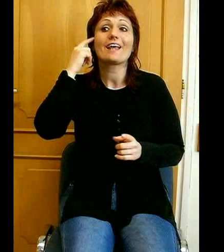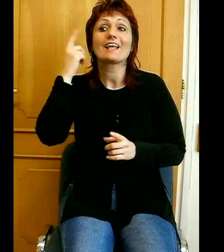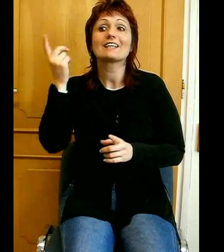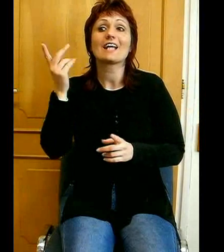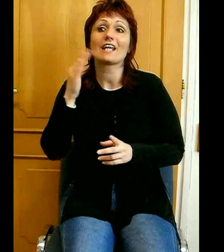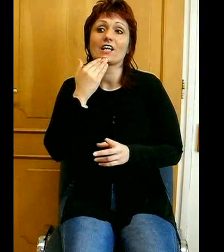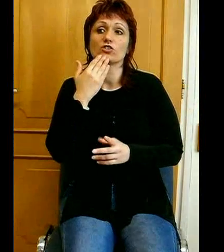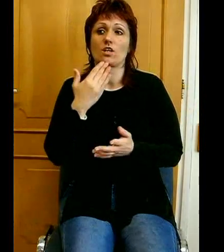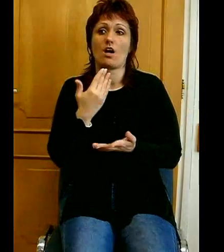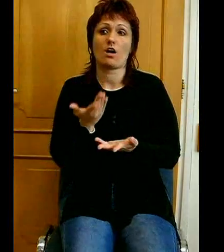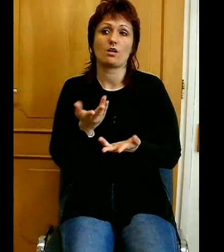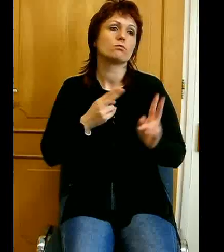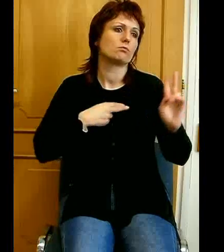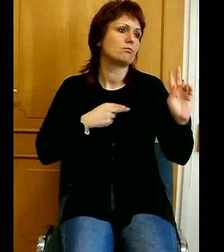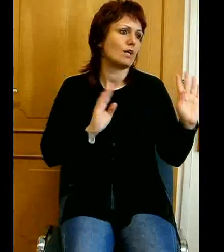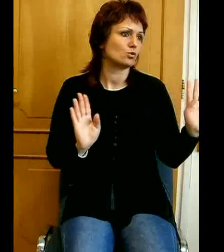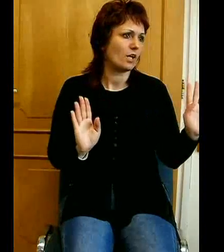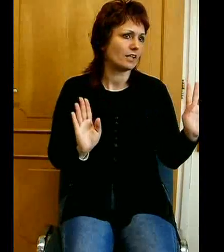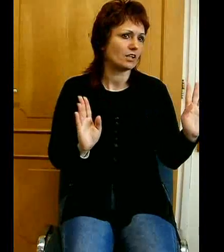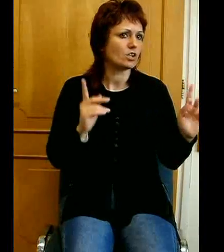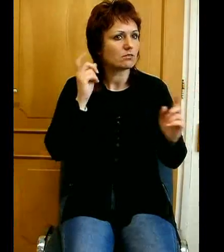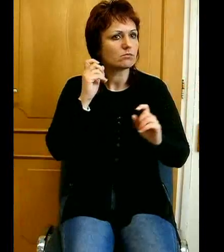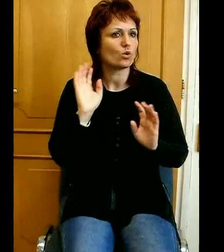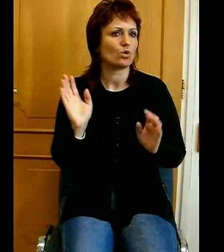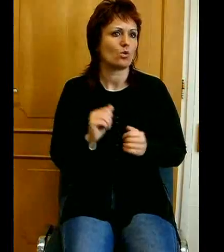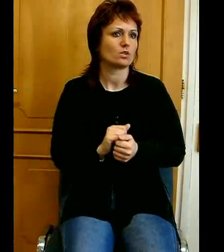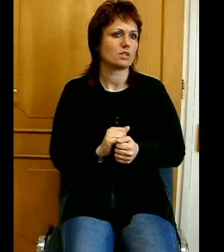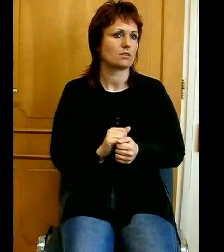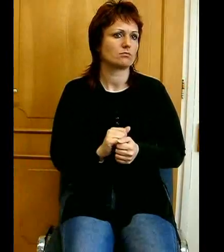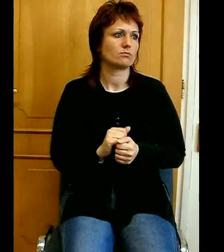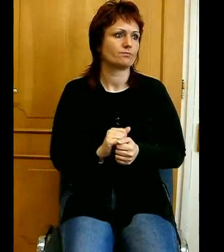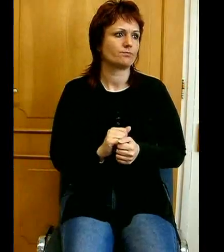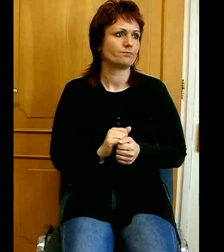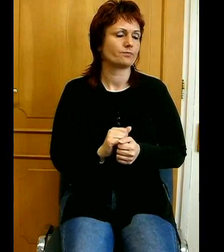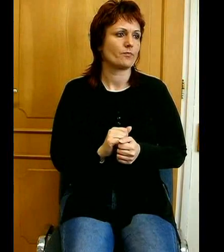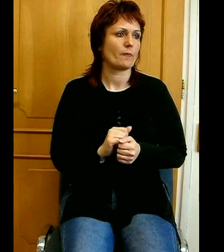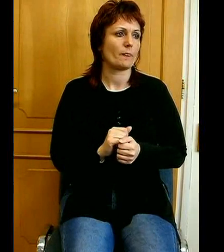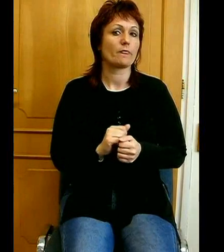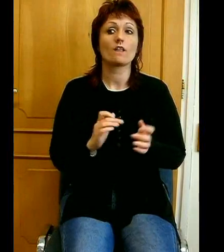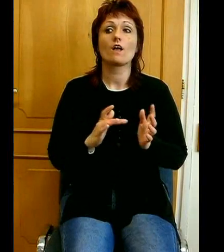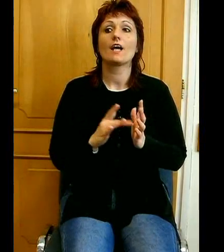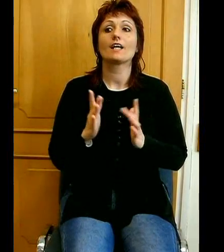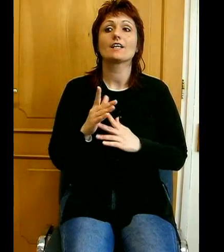akarunk ezekről gondolkozni és beszélni. Jézus így gondolkozott ezekről,